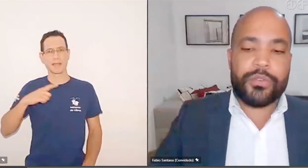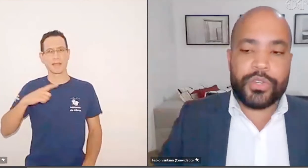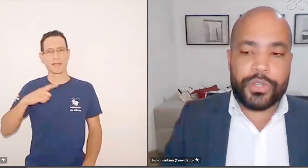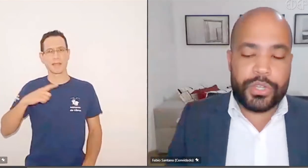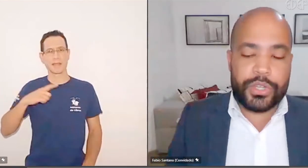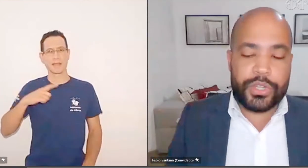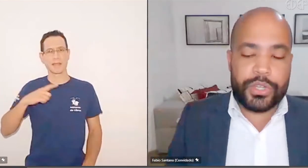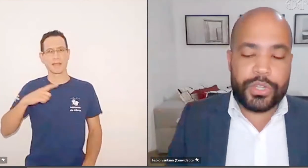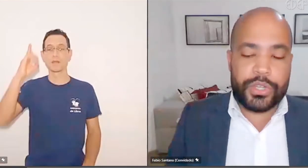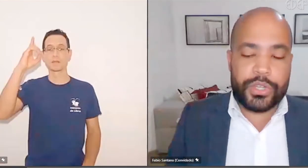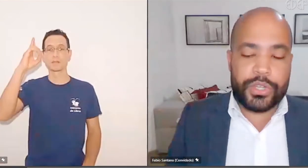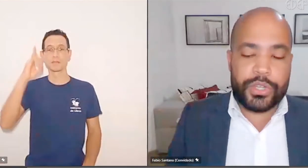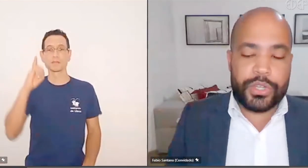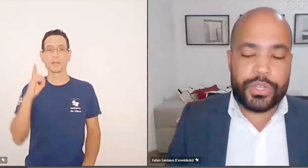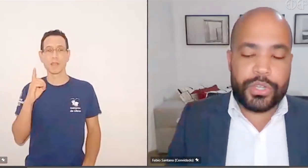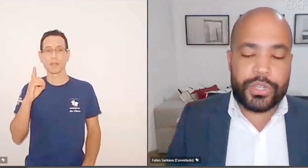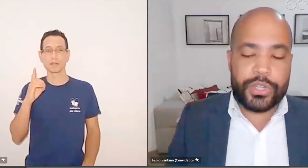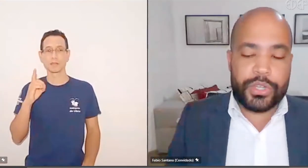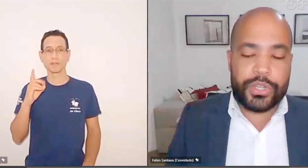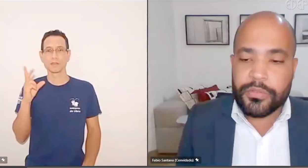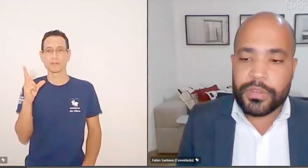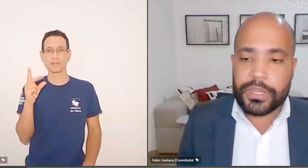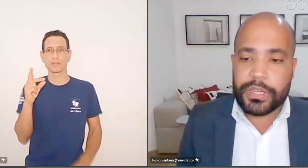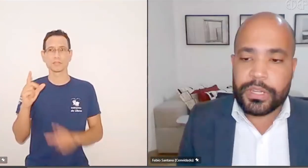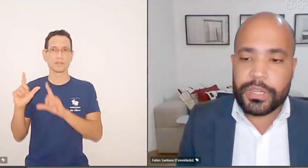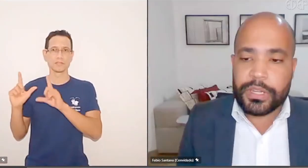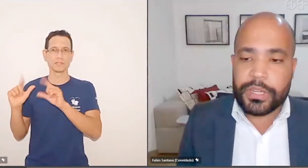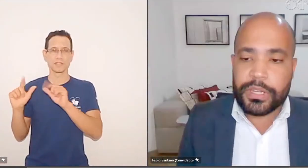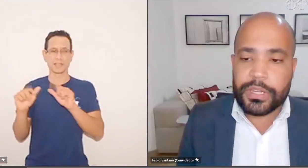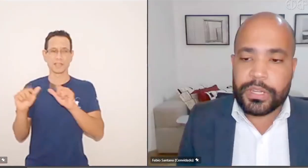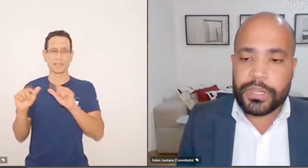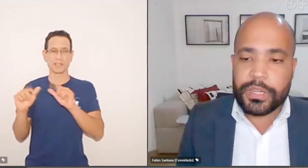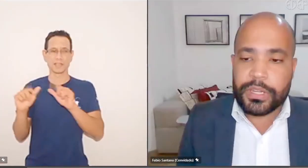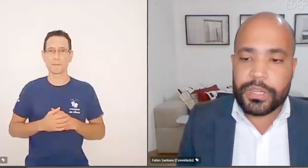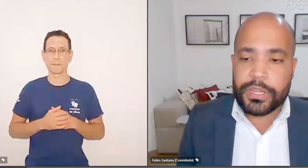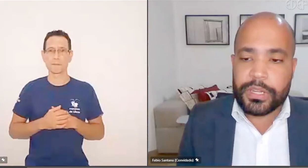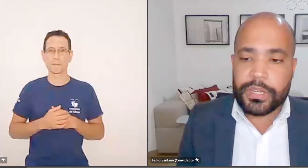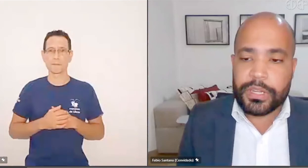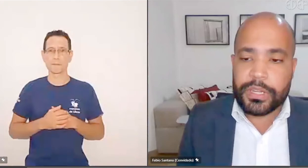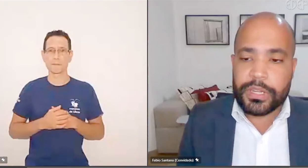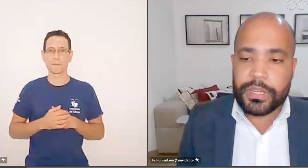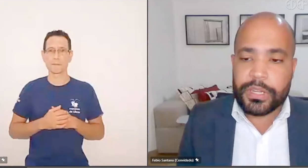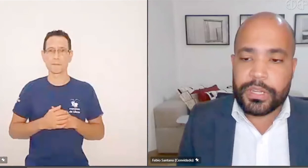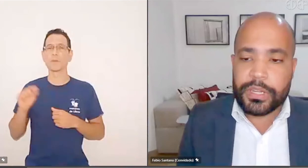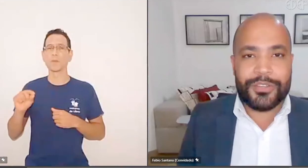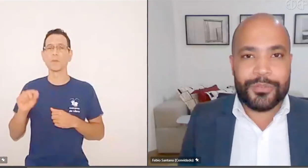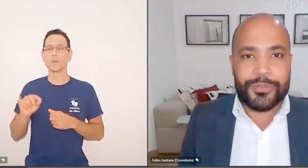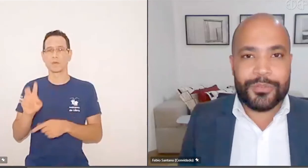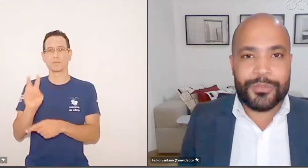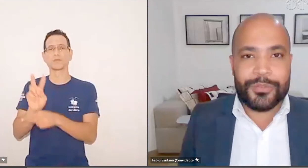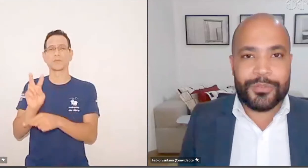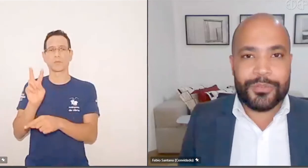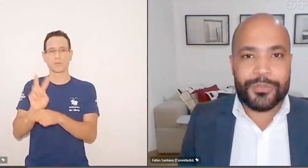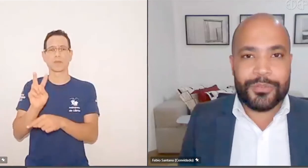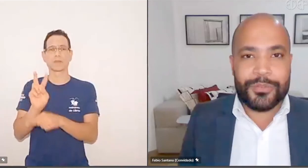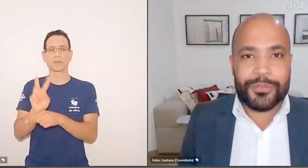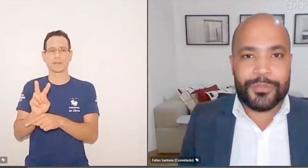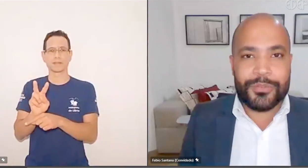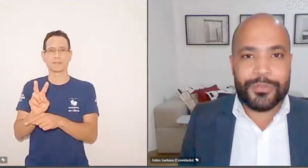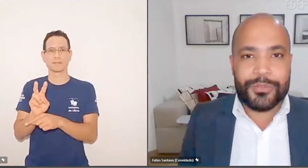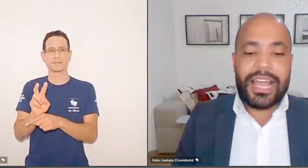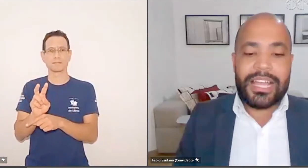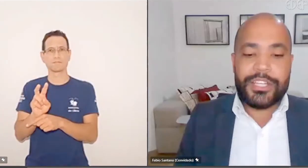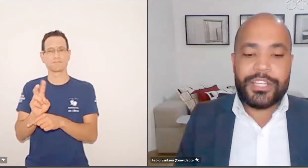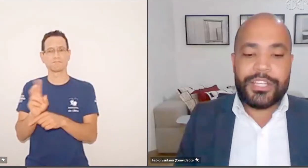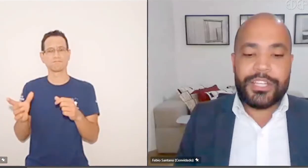esses direitos de segunda dimensão ou de segunda geração, para quem preferir, eles são asseguratórios da liberdade humana, né.